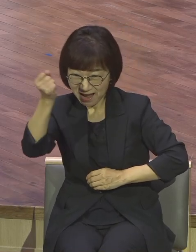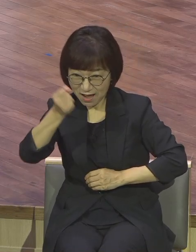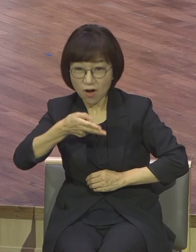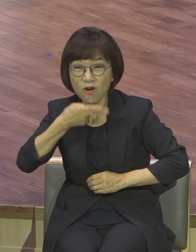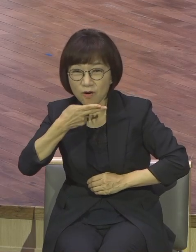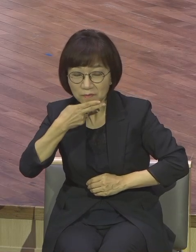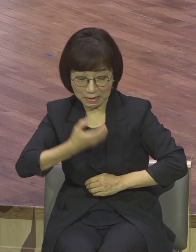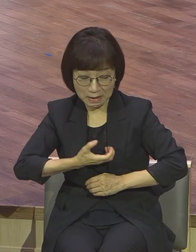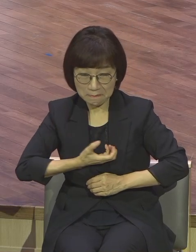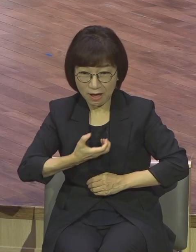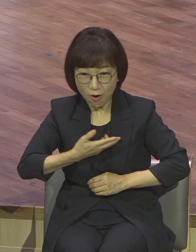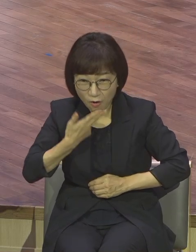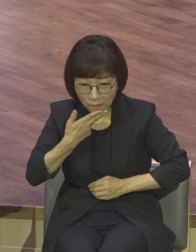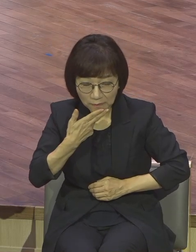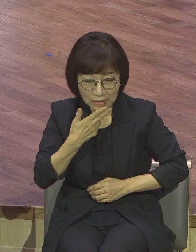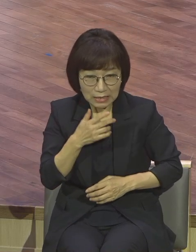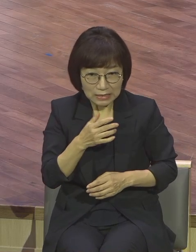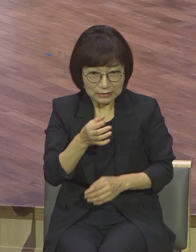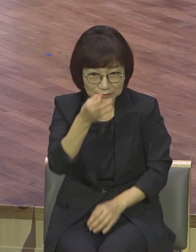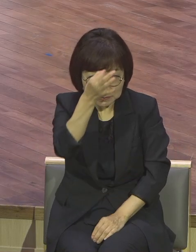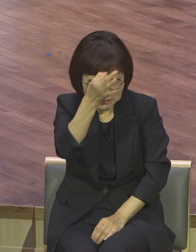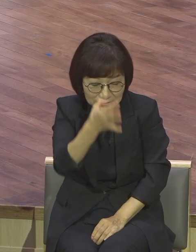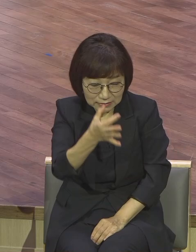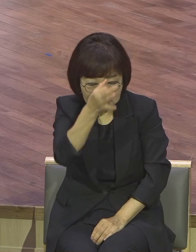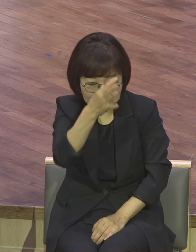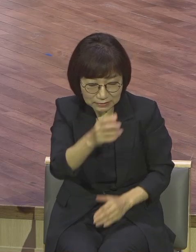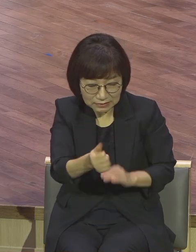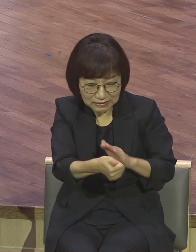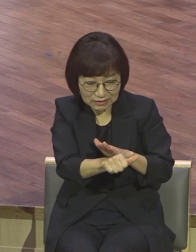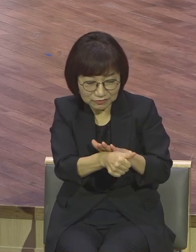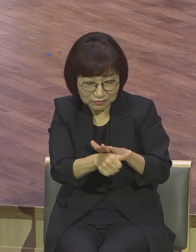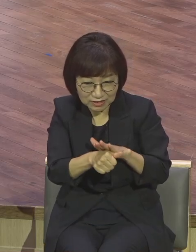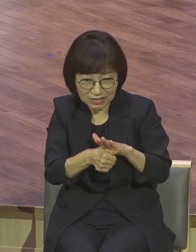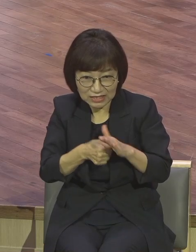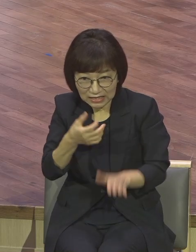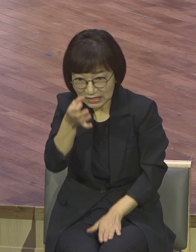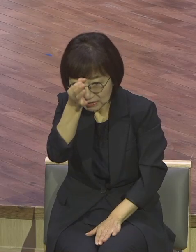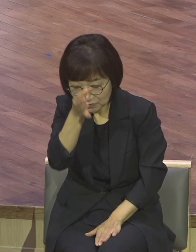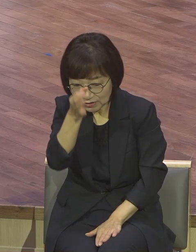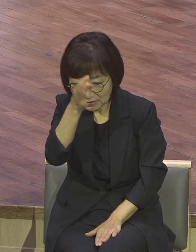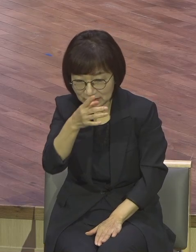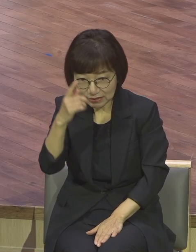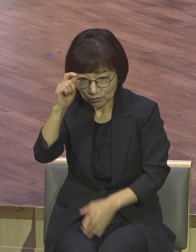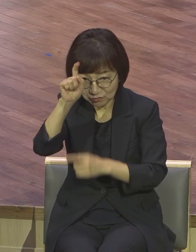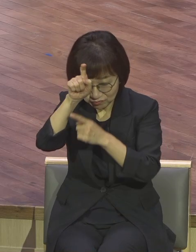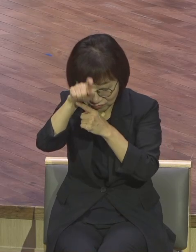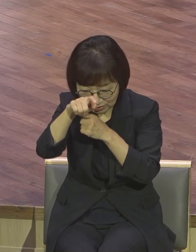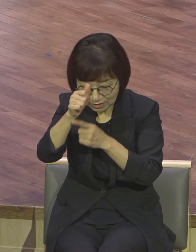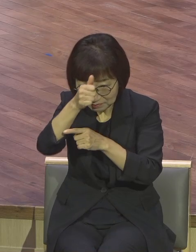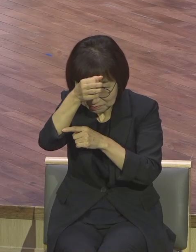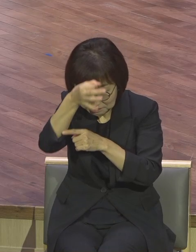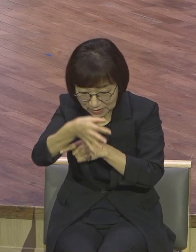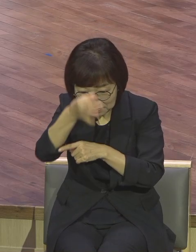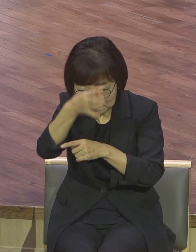마치 죄인이 된 것처럼 계속 죄송하다 죄송하다 거기에 푹 숙여서 살지 않은 모습이었는데